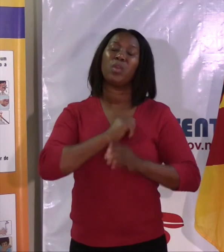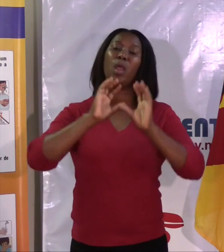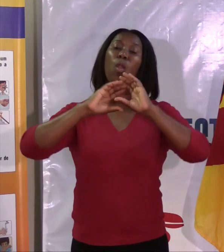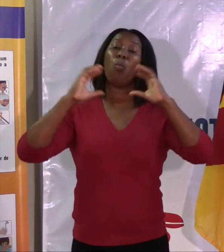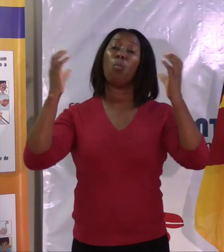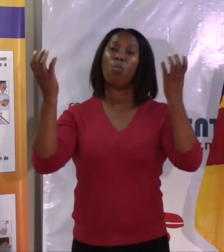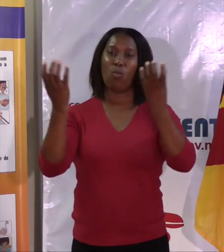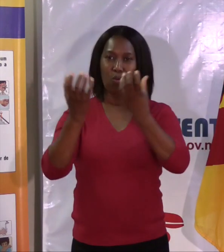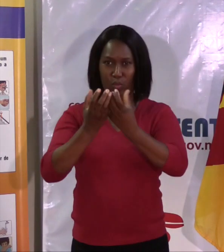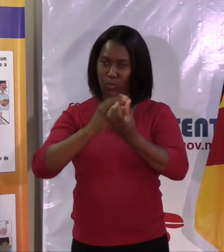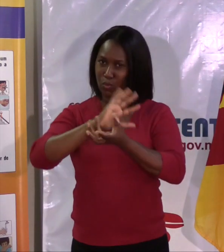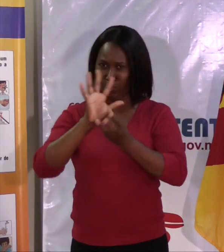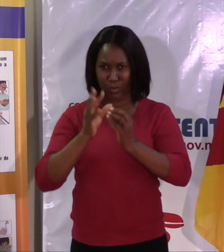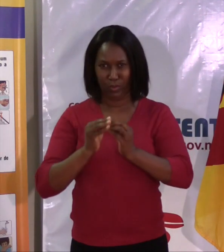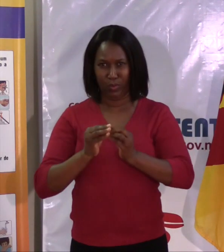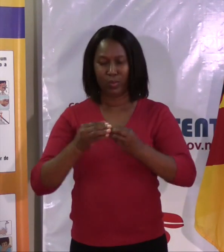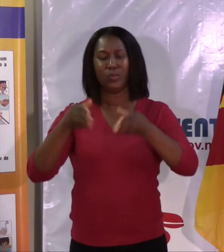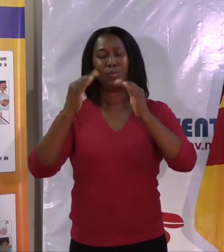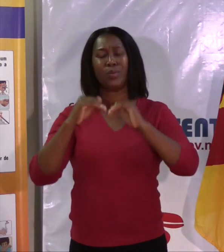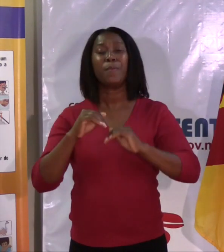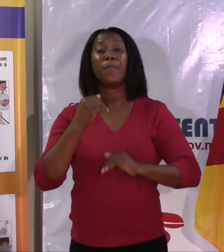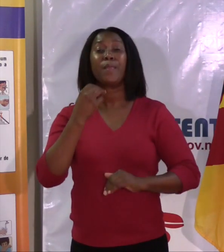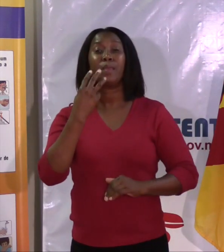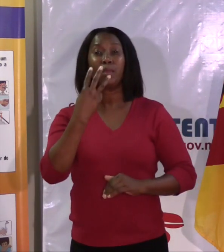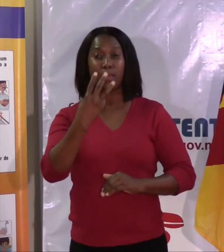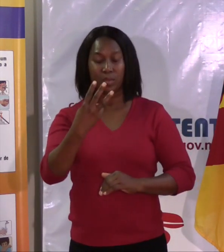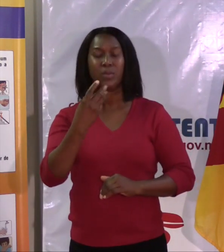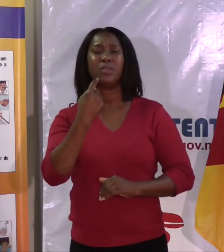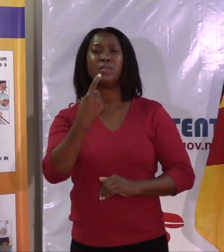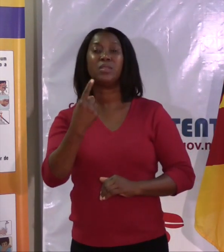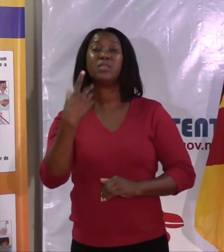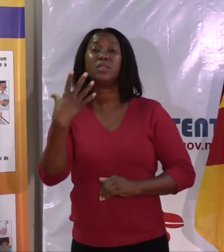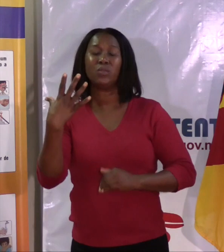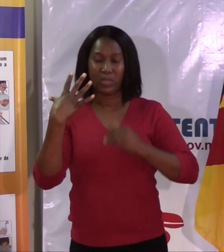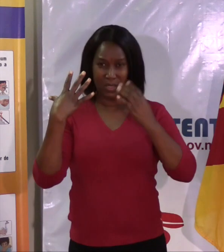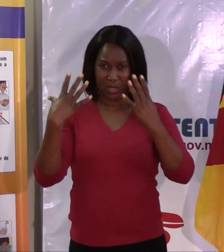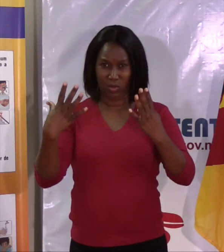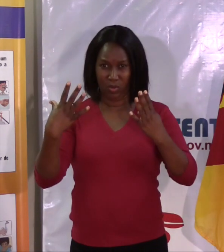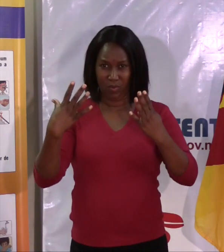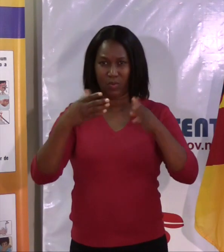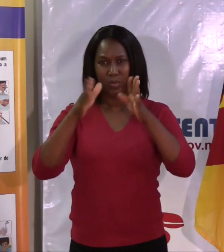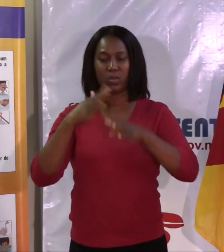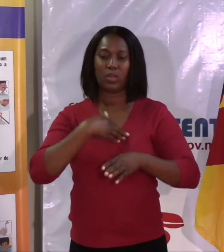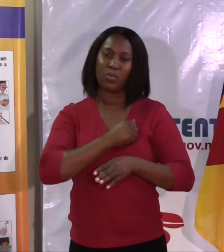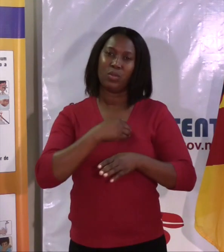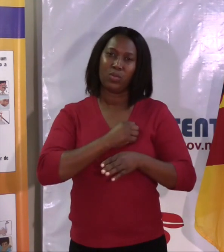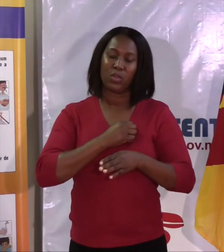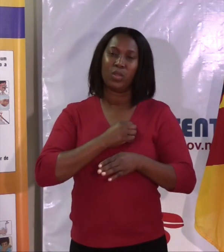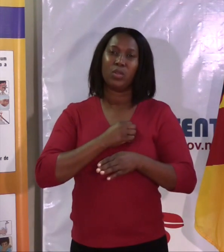3.159 óbitos nas últimas 24 horas. No nosso